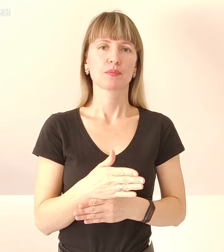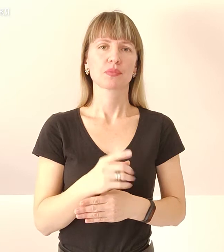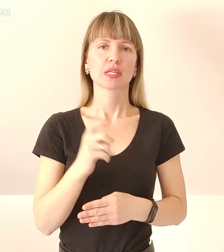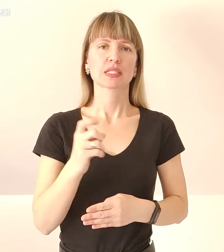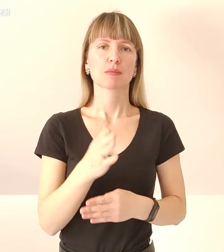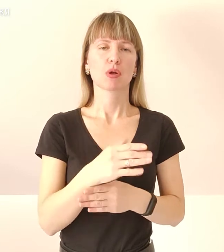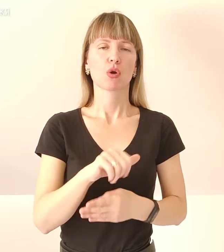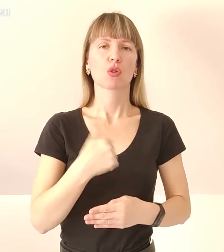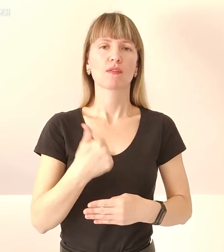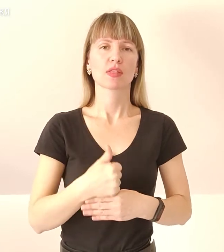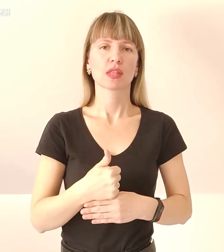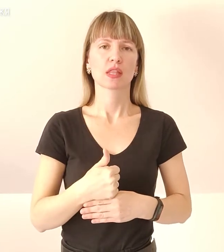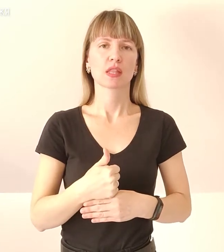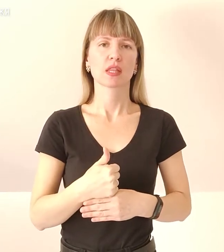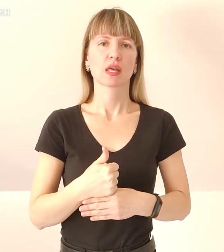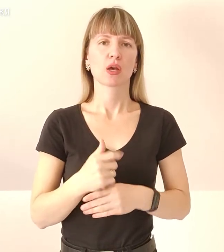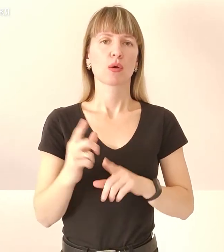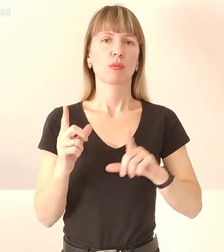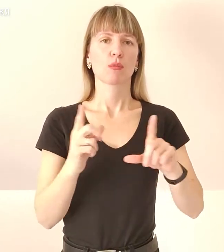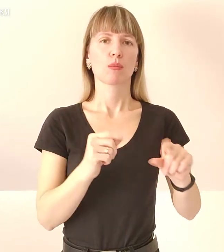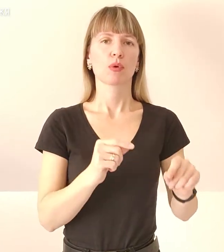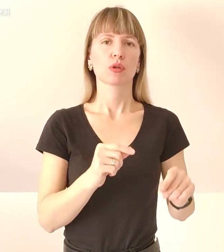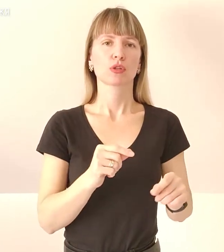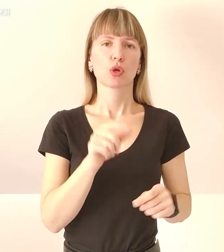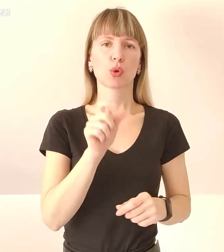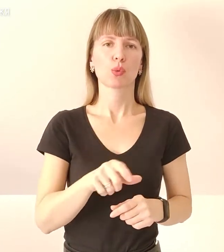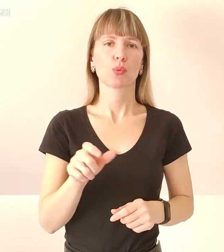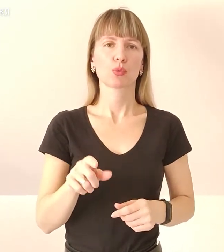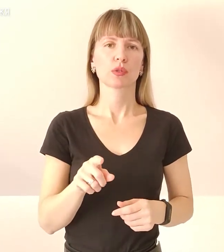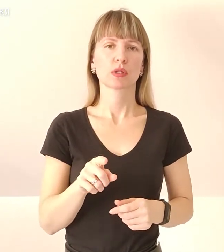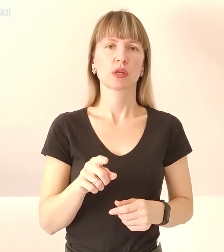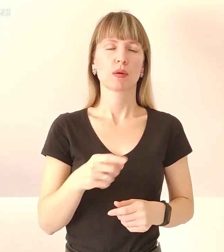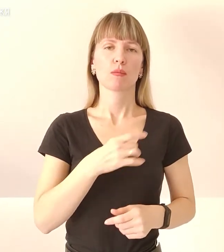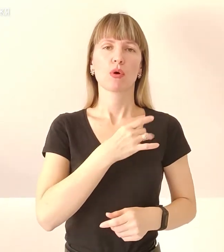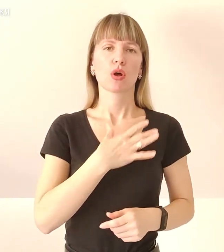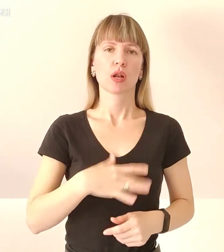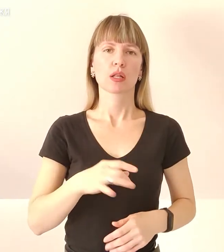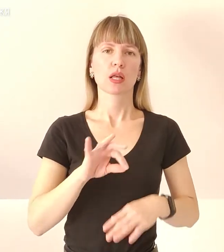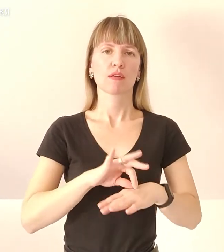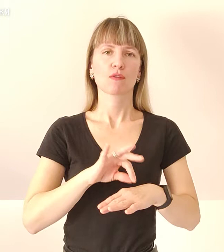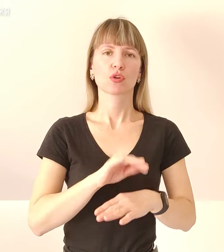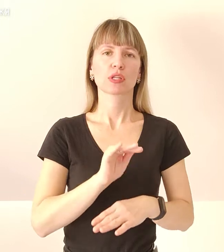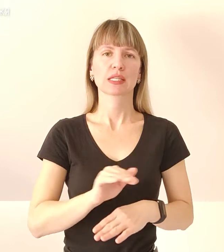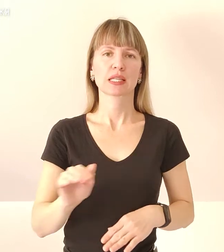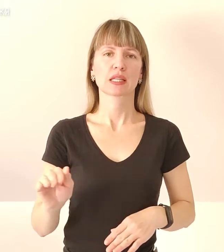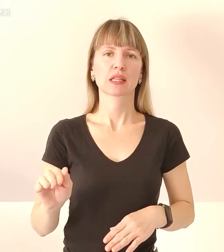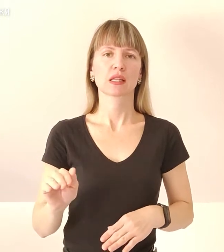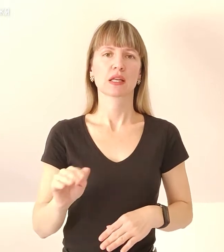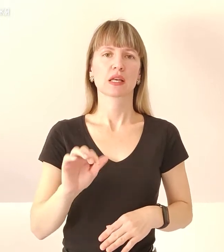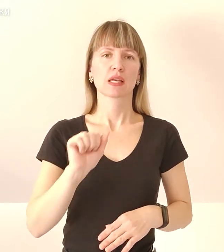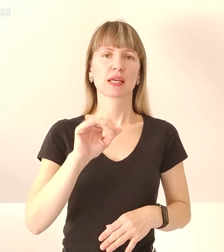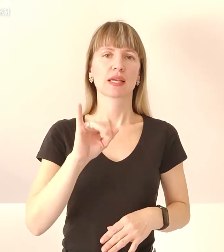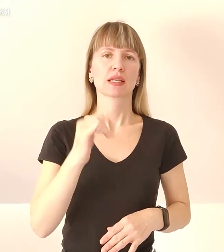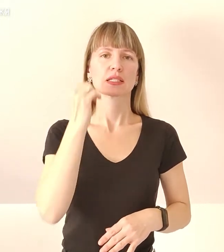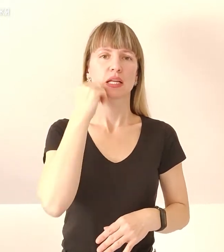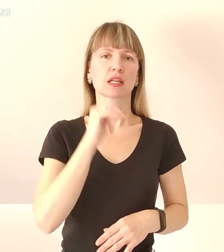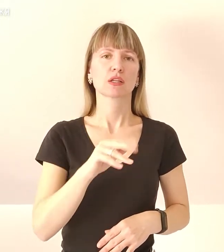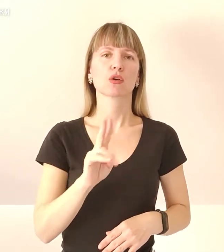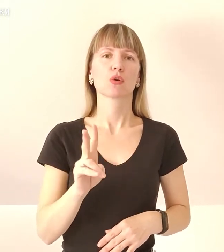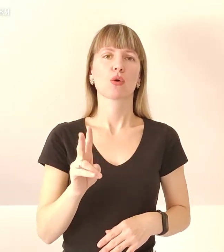головне, головне, мають поїхати люди, поранені, хворі, діти, літні люди. Ті, кого визначить там